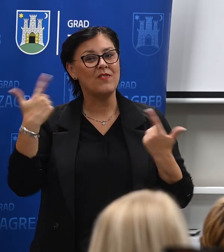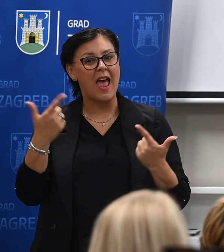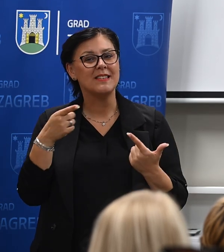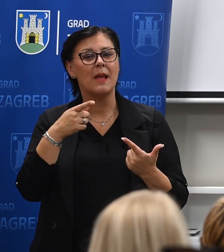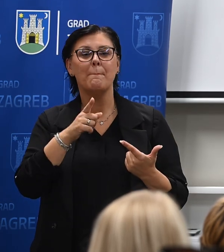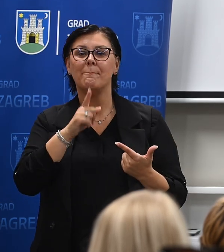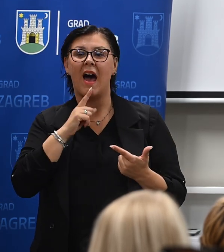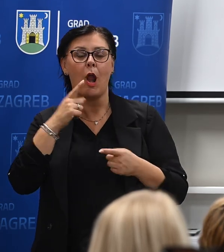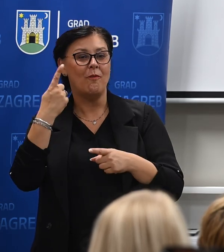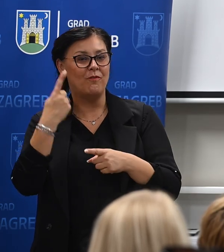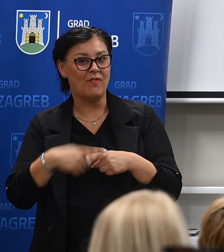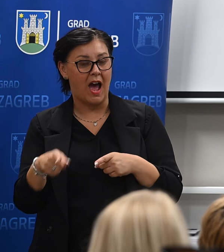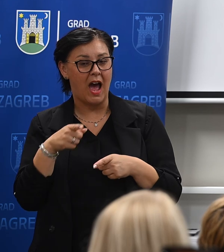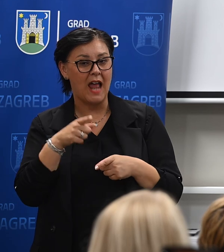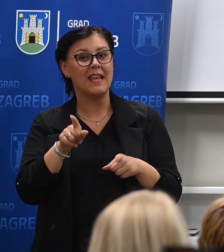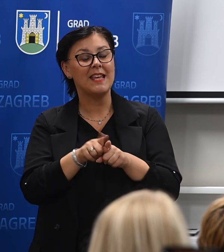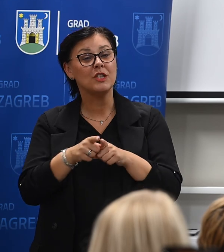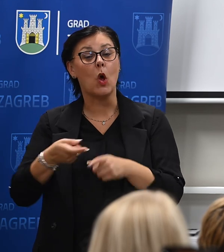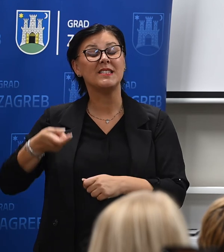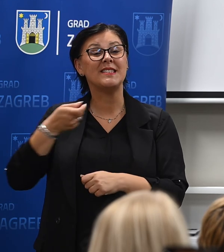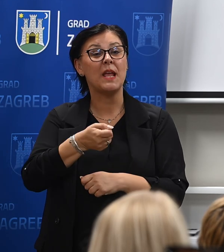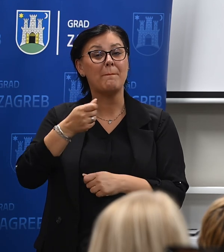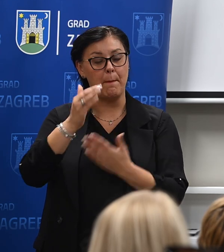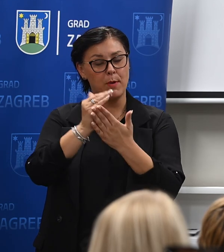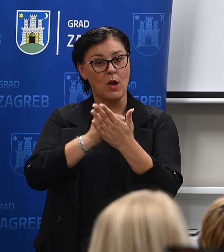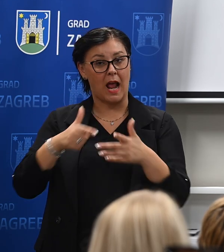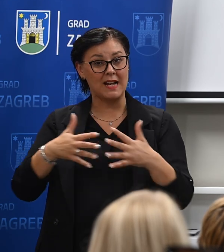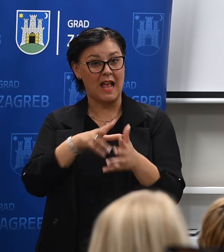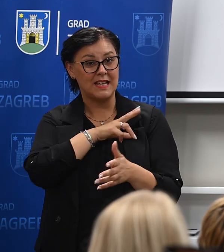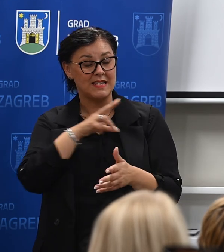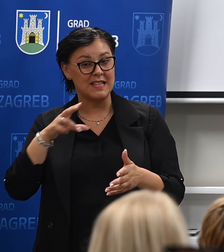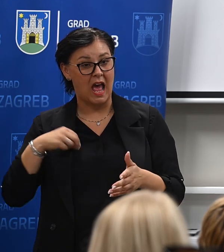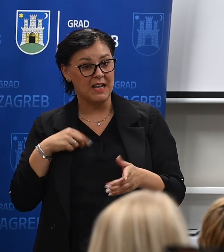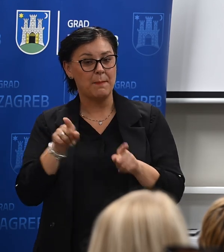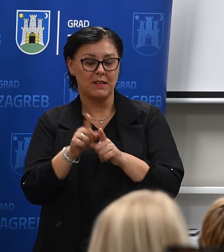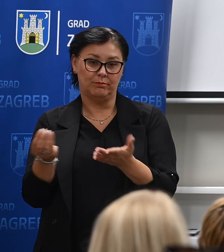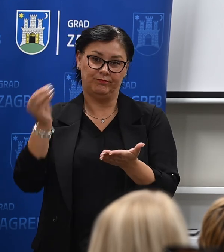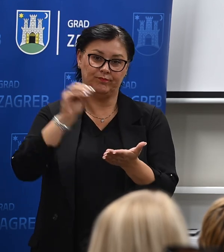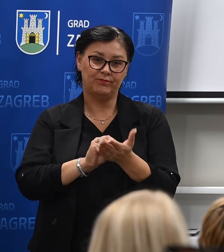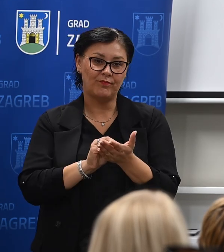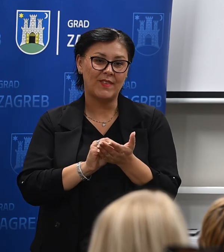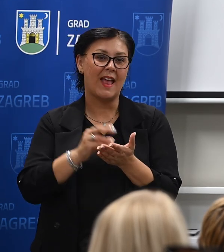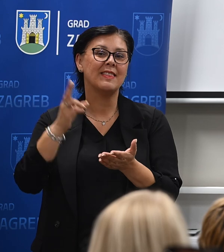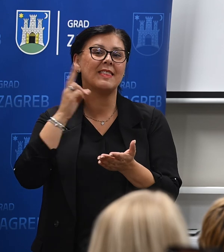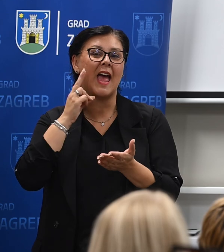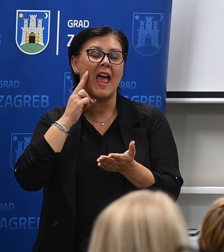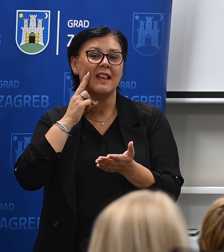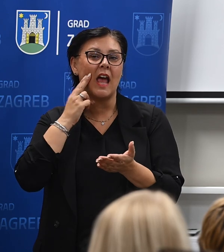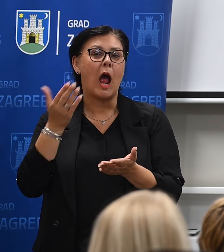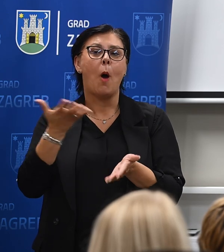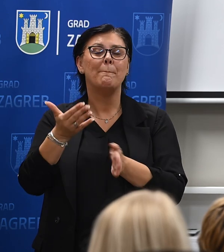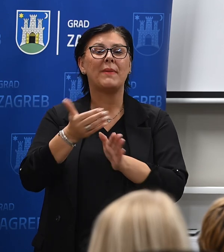zanimanju, tako da i u programu stipendiranja grada Zagreba jedno od prepoznatih deficitarnih zanimanja je upravo odgoveteljice, dakle, preškolski